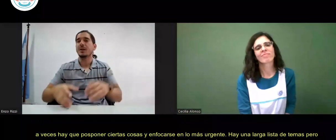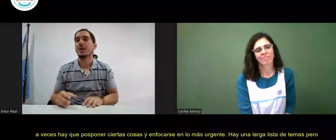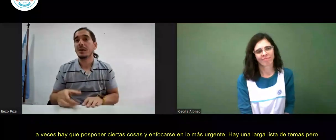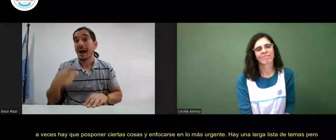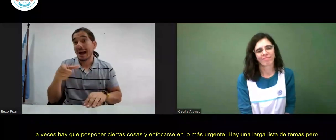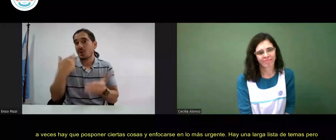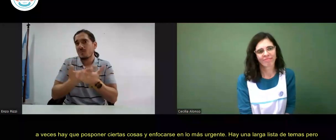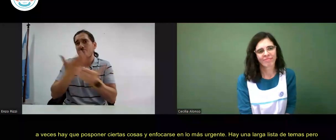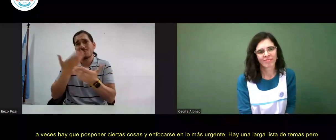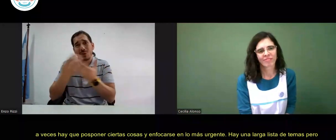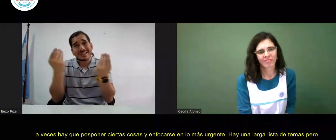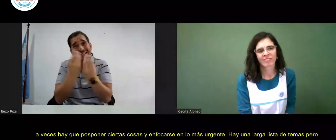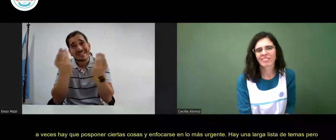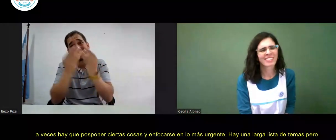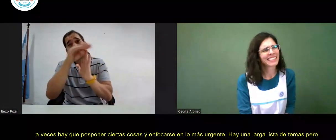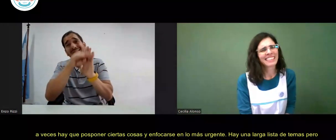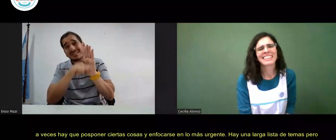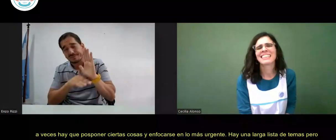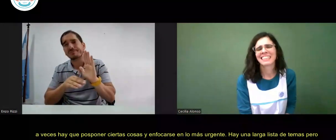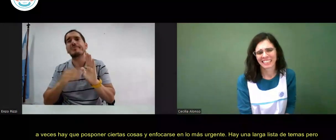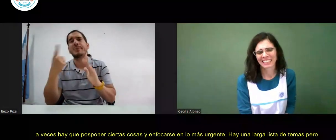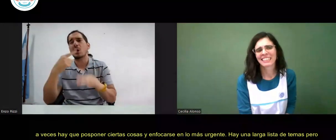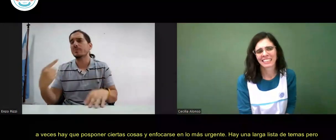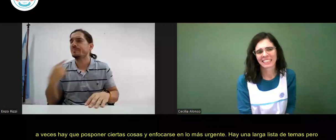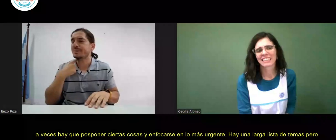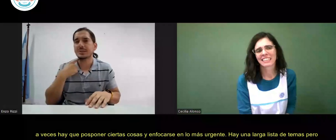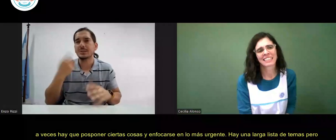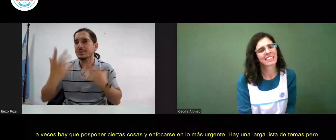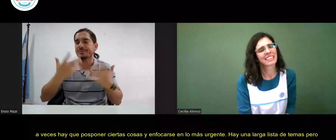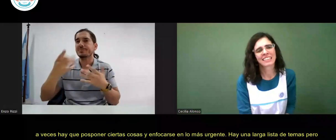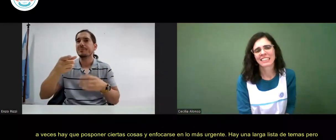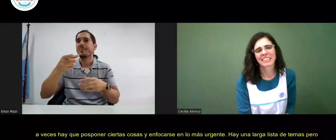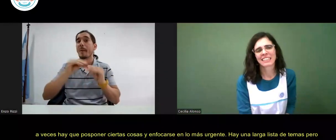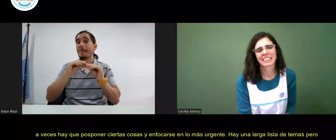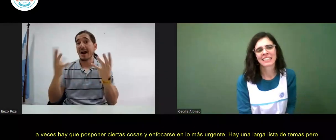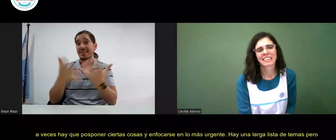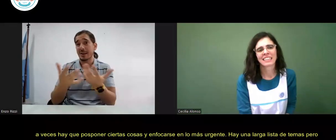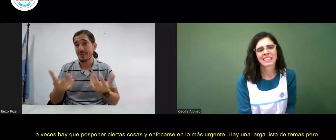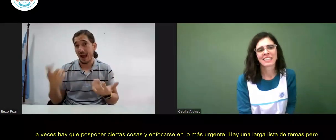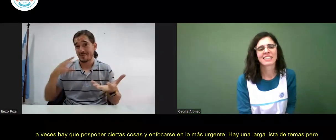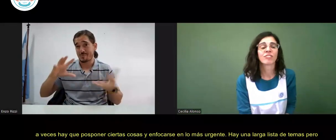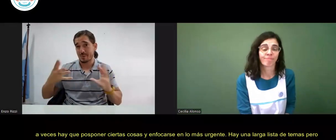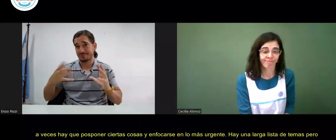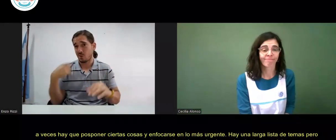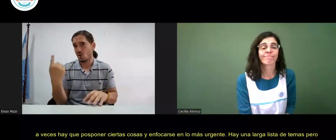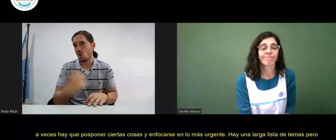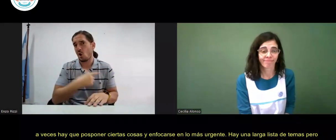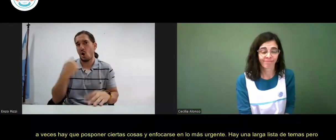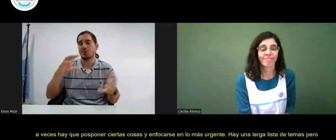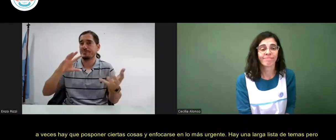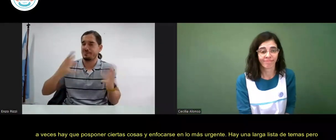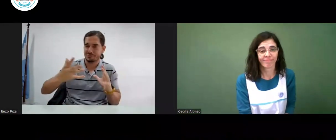Hay una larga lista de temas, pero lo que a nosotros nos pasó fue que